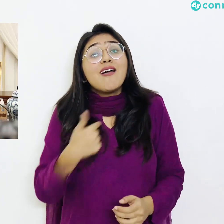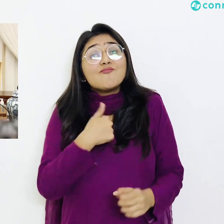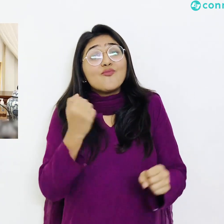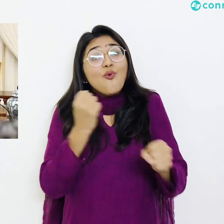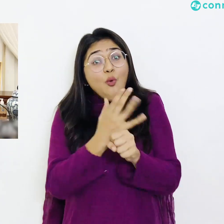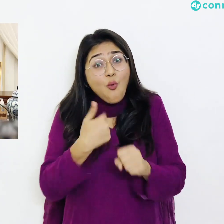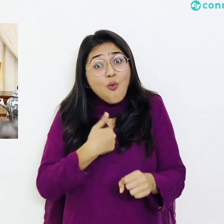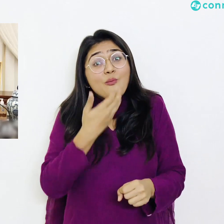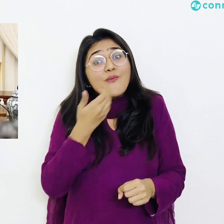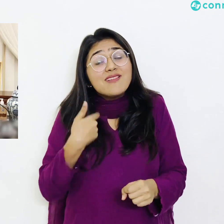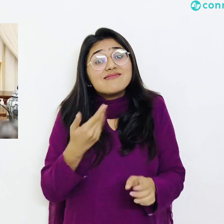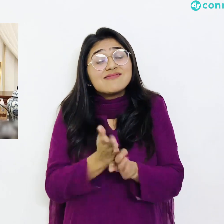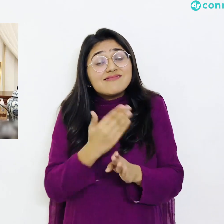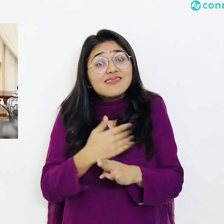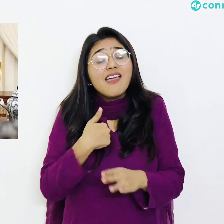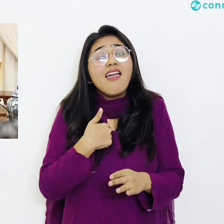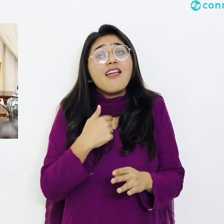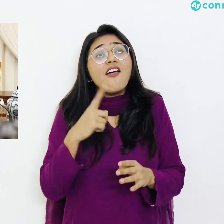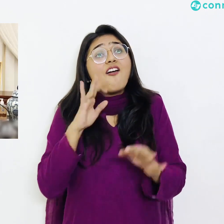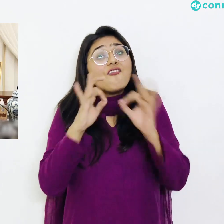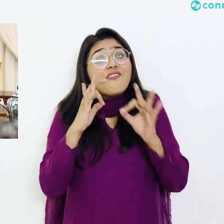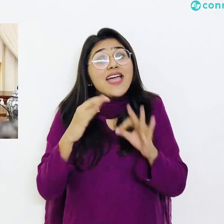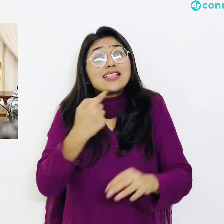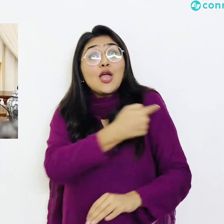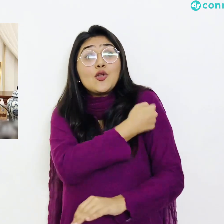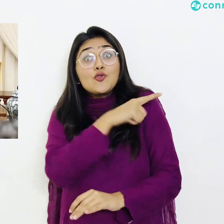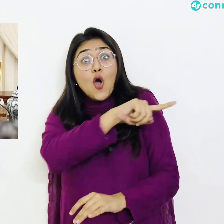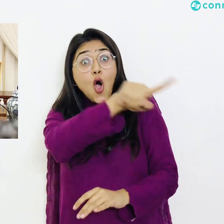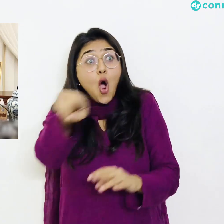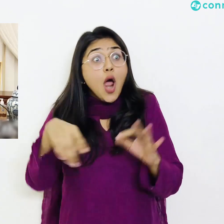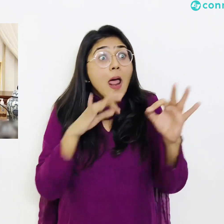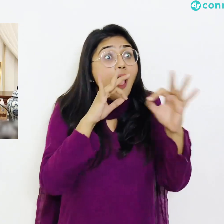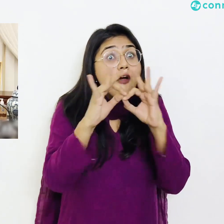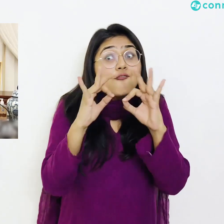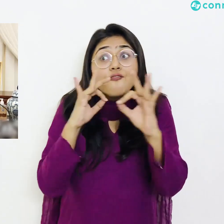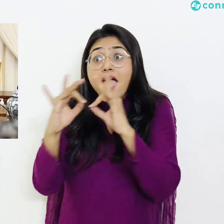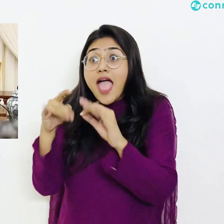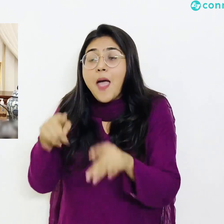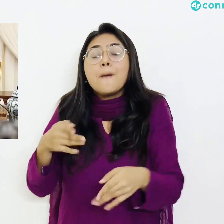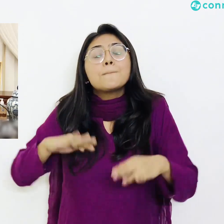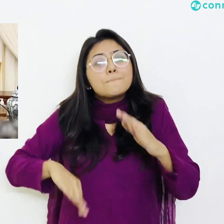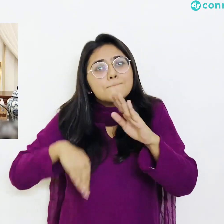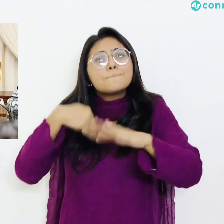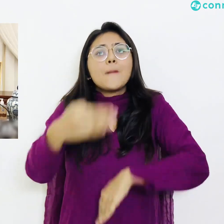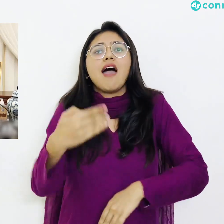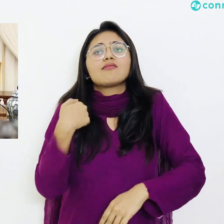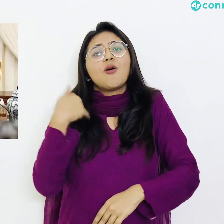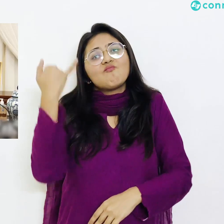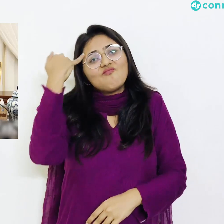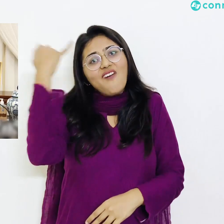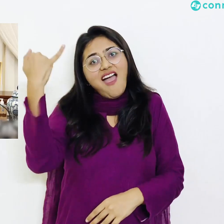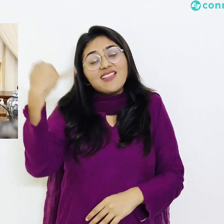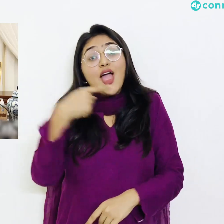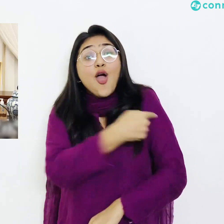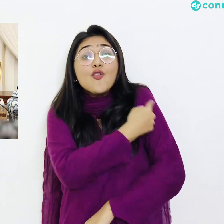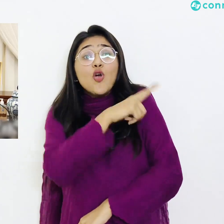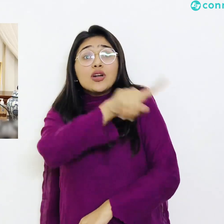یہ فیصلہ کیا ہے ڈاکٹر صاحبان کی مشاورت کے بعد ان کی جو خطرات ہیں ان کو نظر میں رکھتے ہوئے